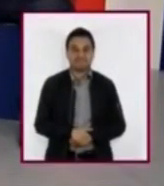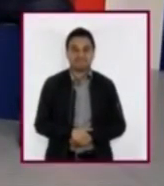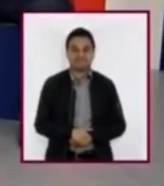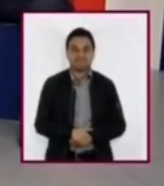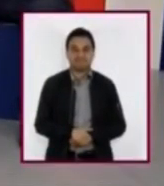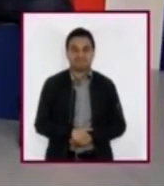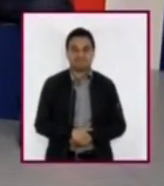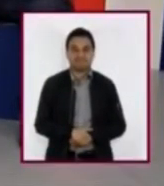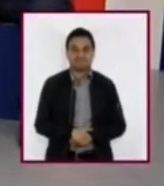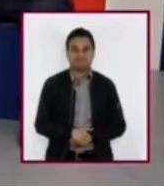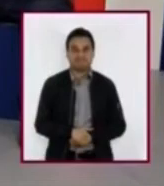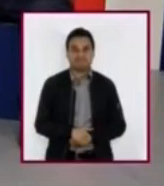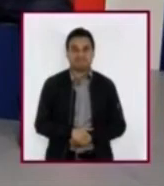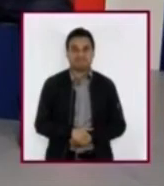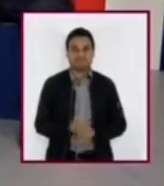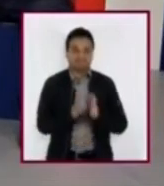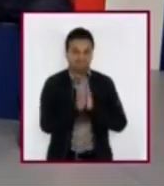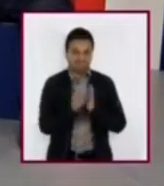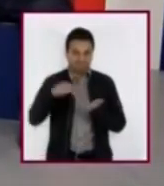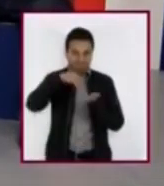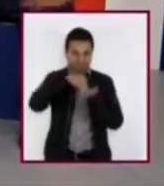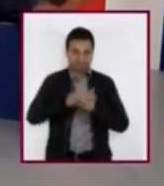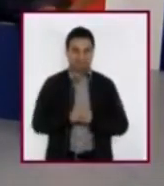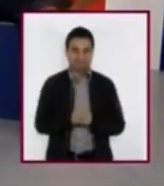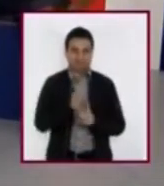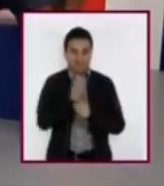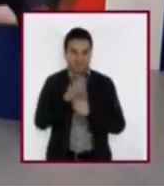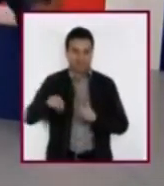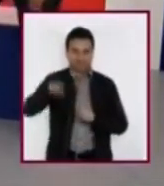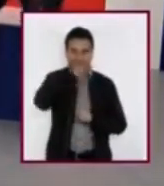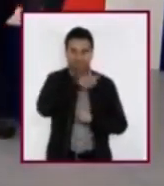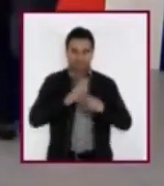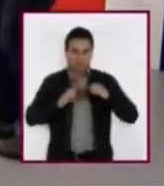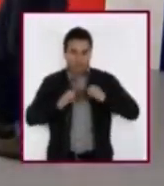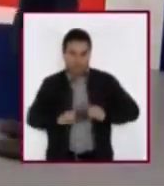Por favor, ¿podemos ponernos de pie? Para movernos, por favor.